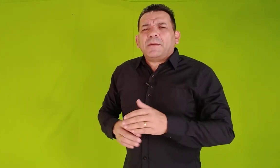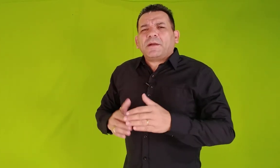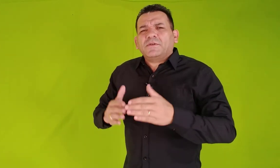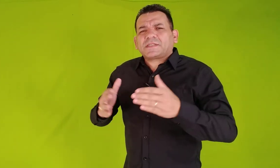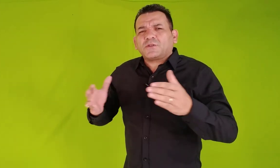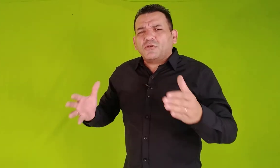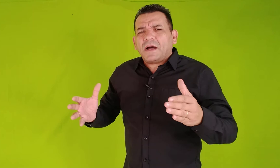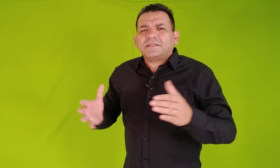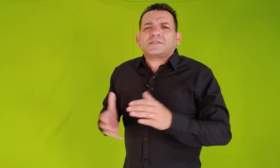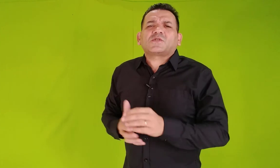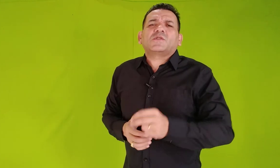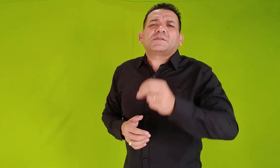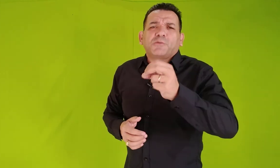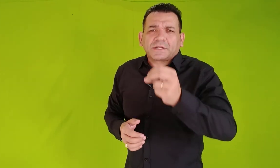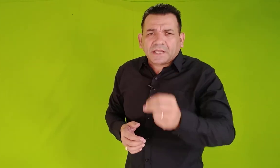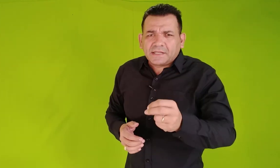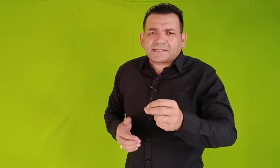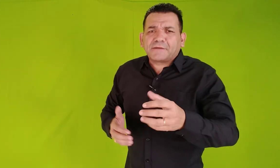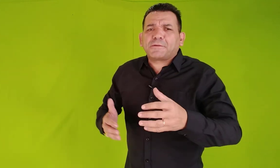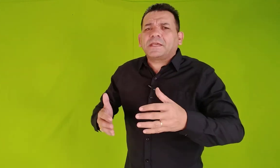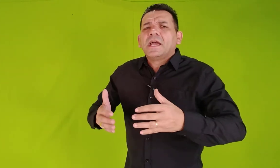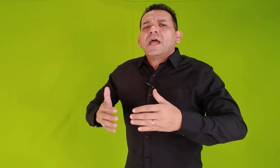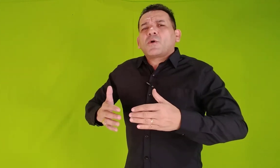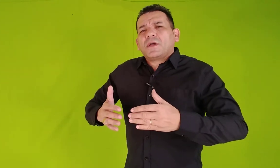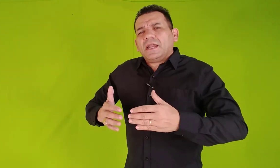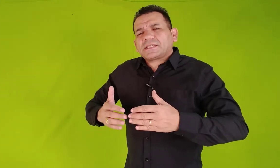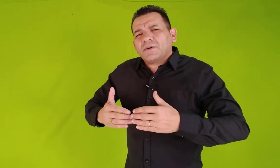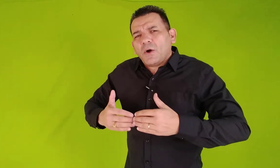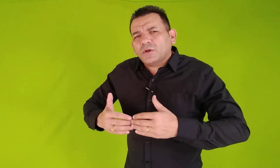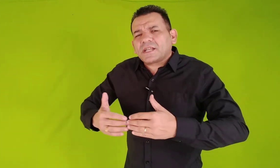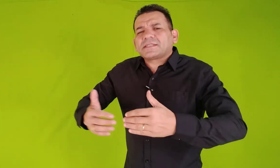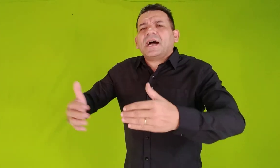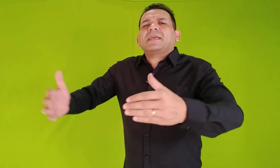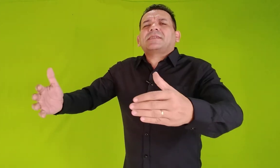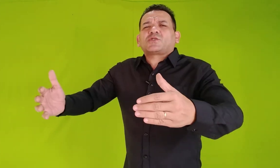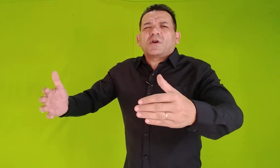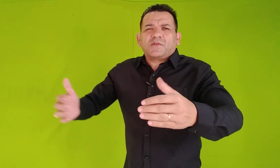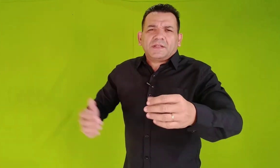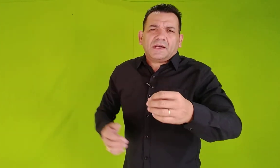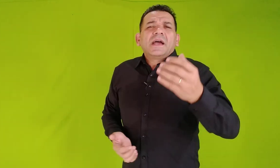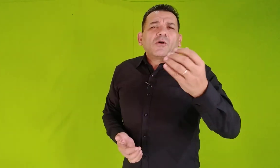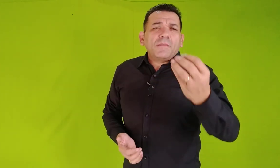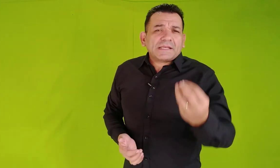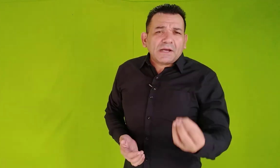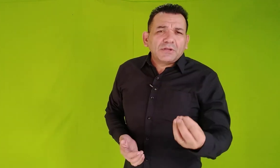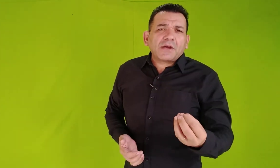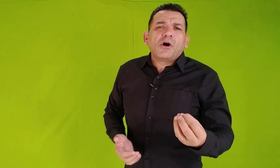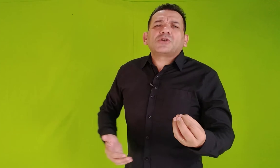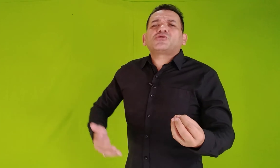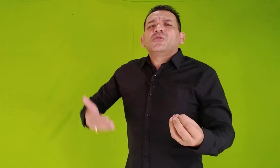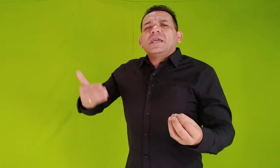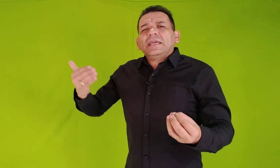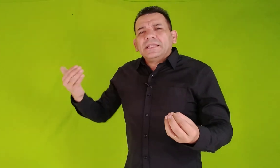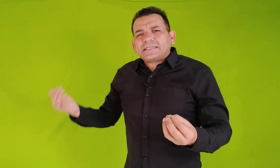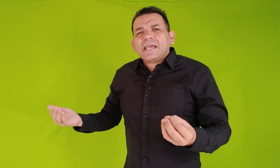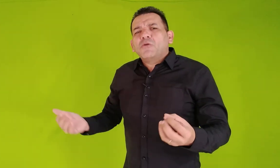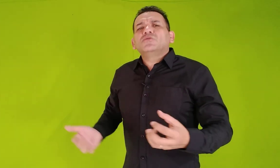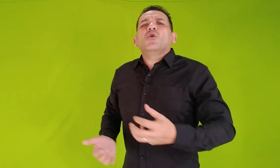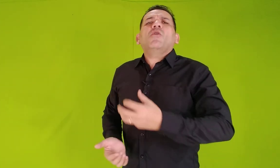é para você tomar decisões importantes também com relação a outras áreas da sua vida. Começar um negócio, iniciar um novo